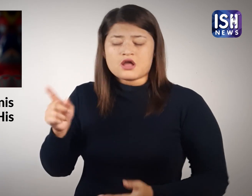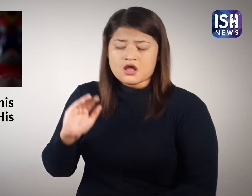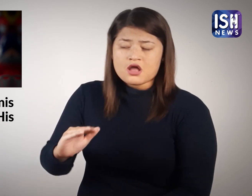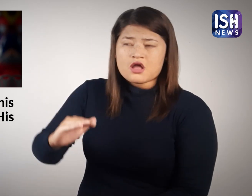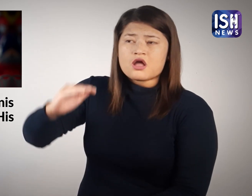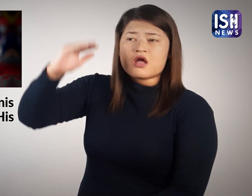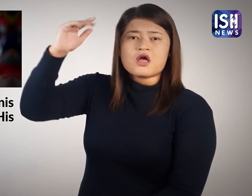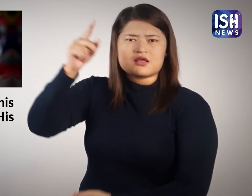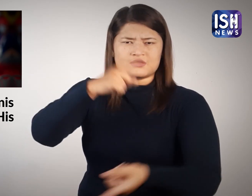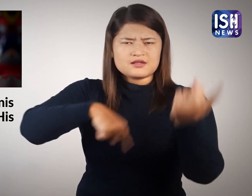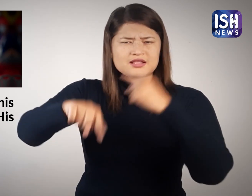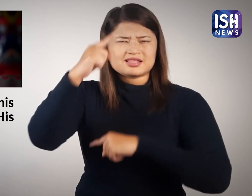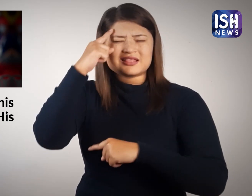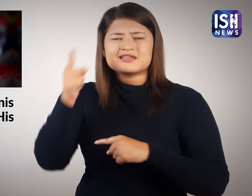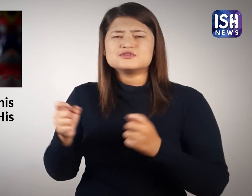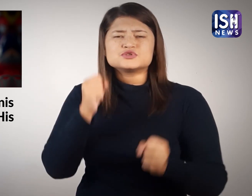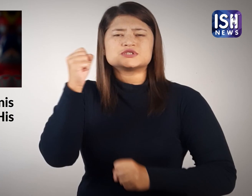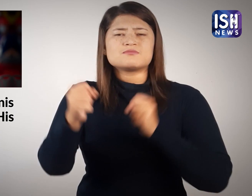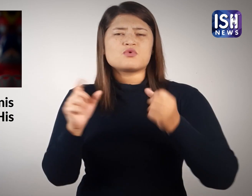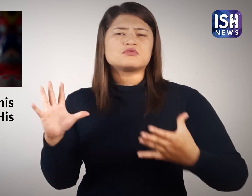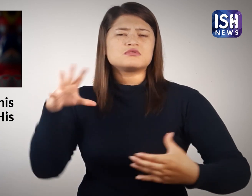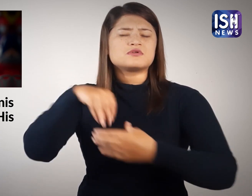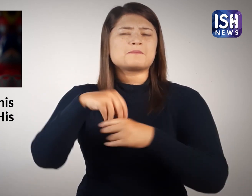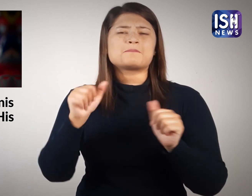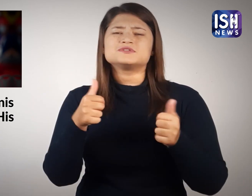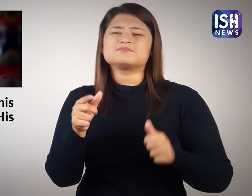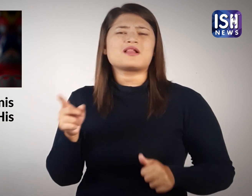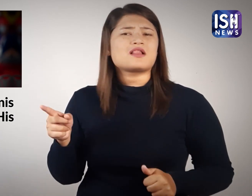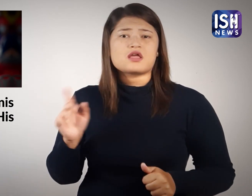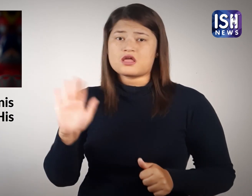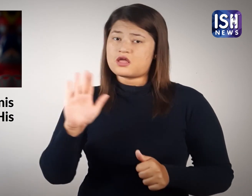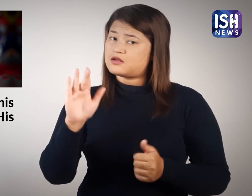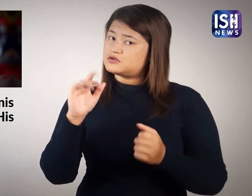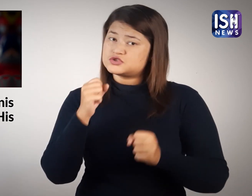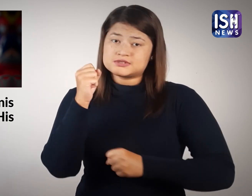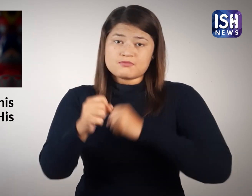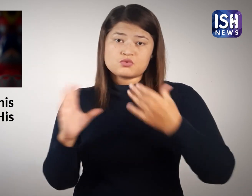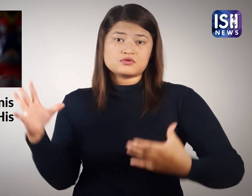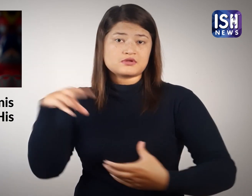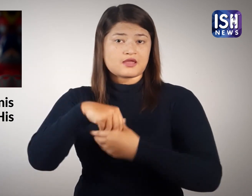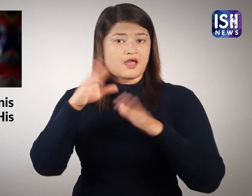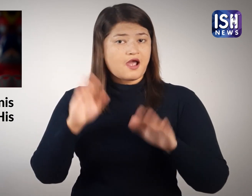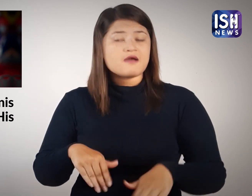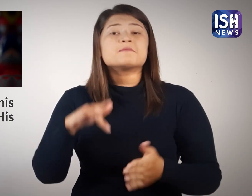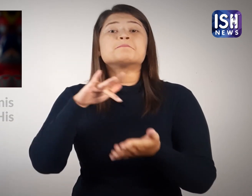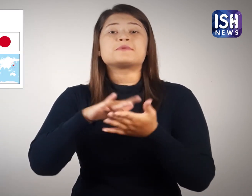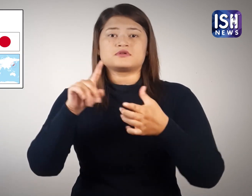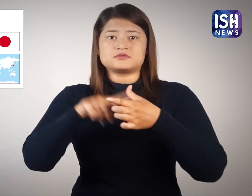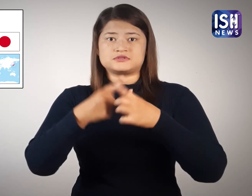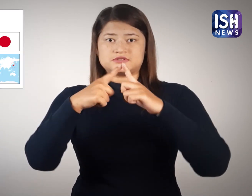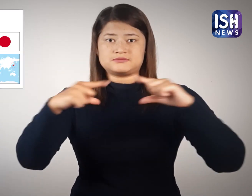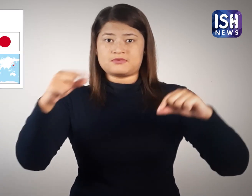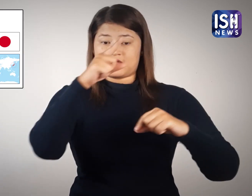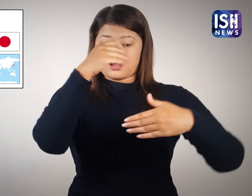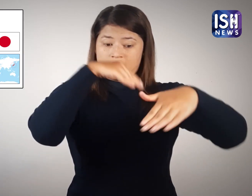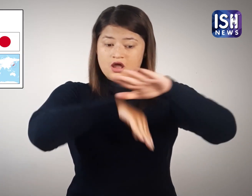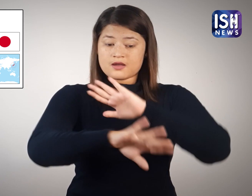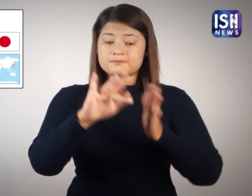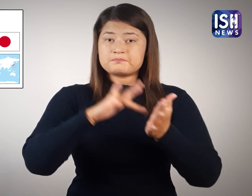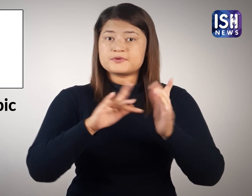आप सोचते होंगे कि बड़े होते हुए वे कभी खेलों में भाग नहीं ले पाए होंगे। हाथ ना होने के बावजूत इब्राहिम जपान के टोक्यो में हो